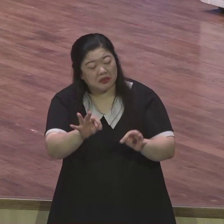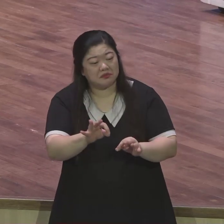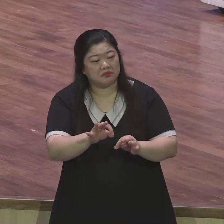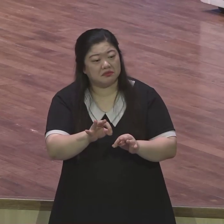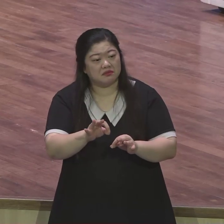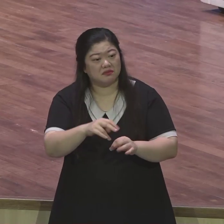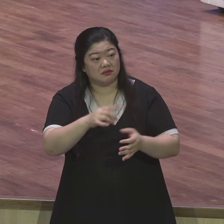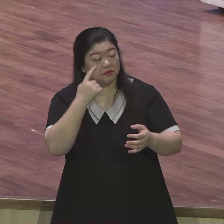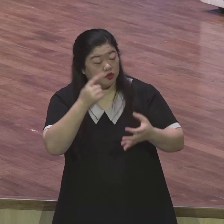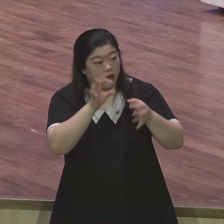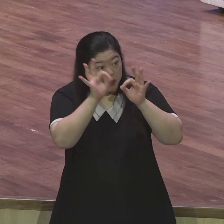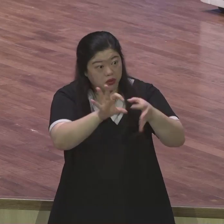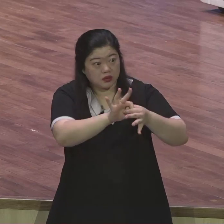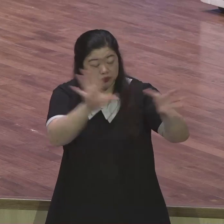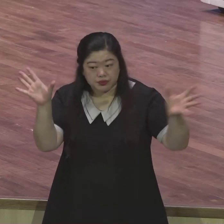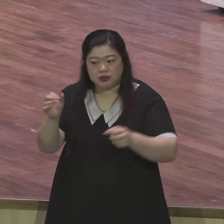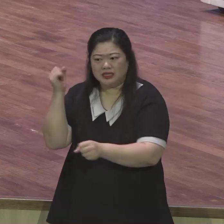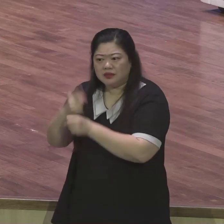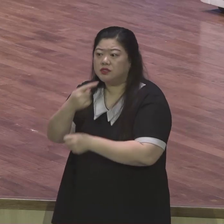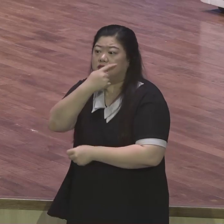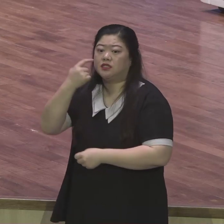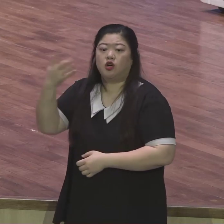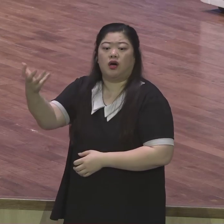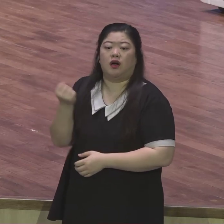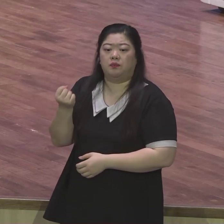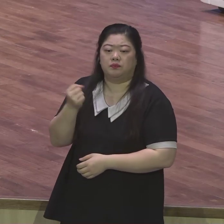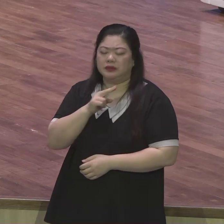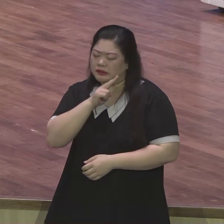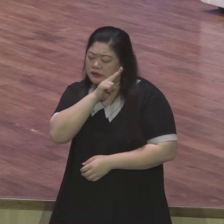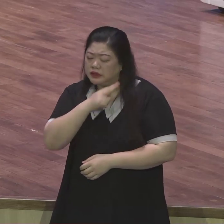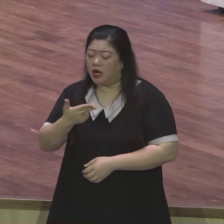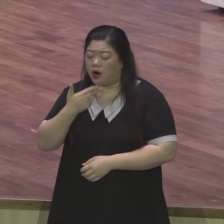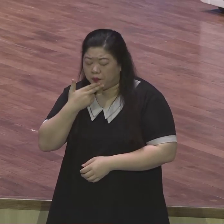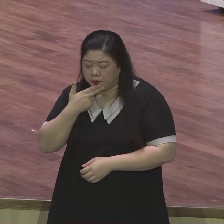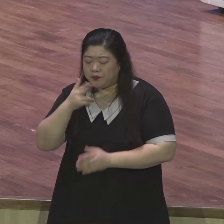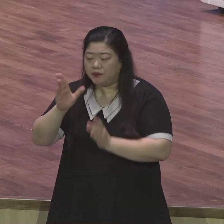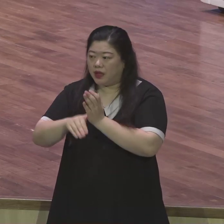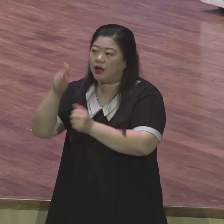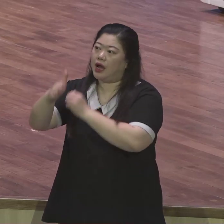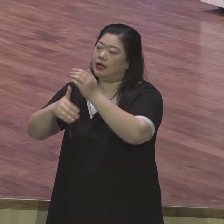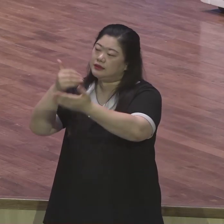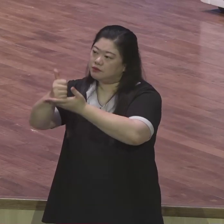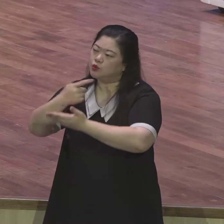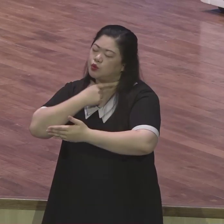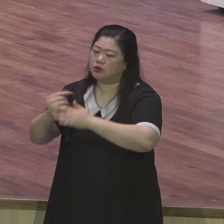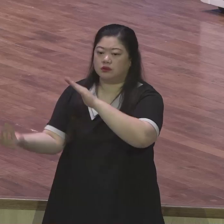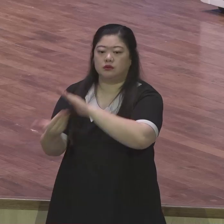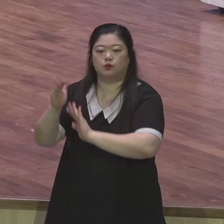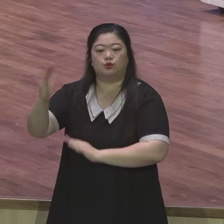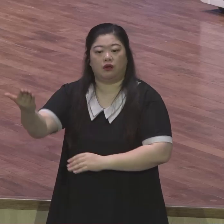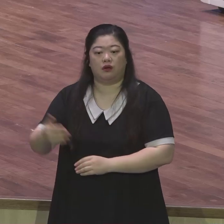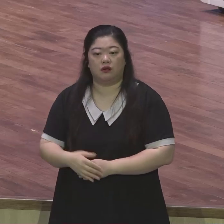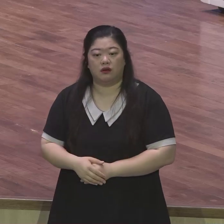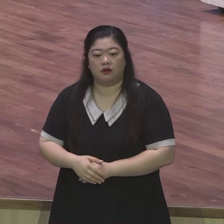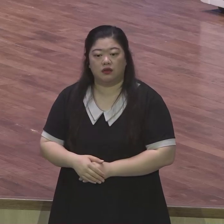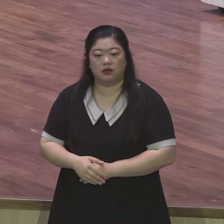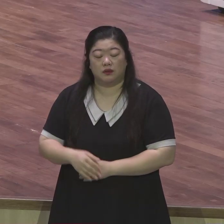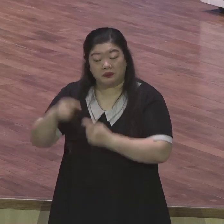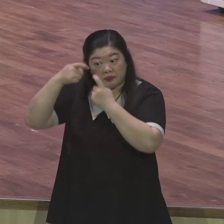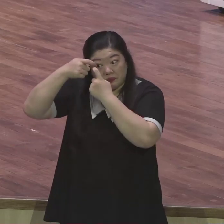증거대로 늘 믿으며 이 마음에 의심 없이 살아갈 때 우리 소원 주 안에서 이루리 눈에 보이는 증거 아 필요 없구나